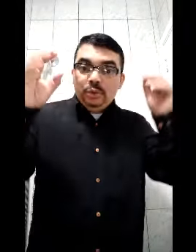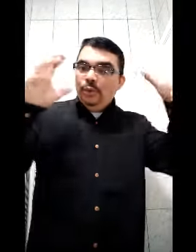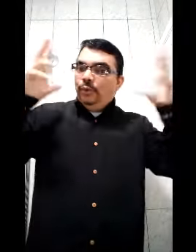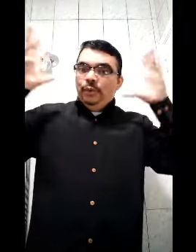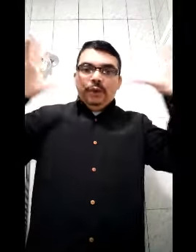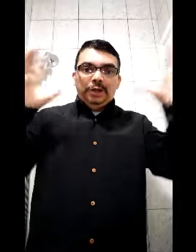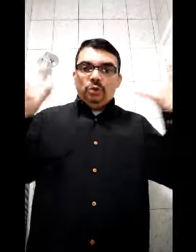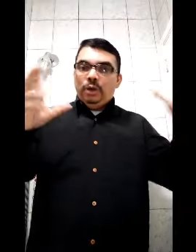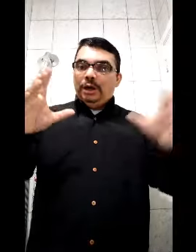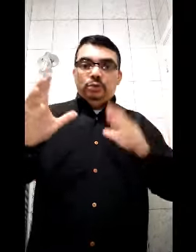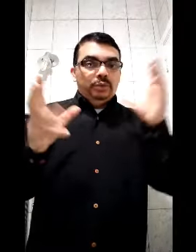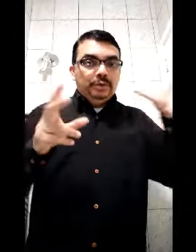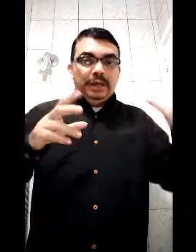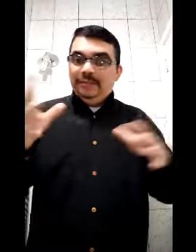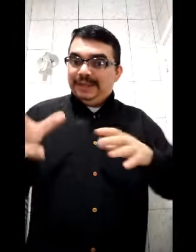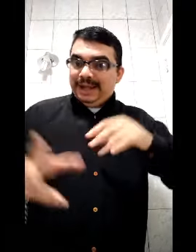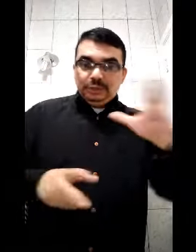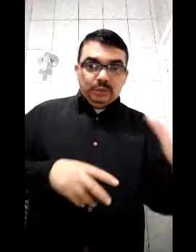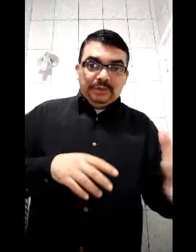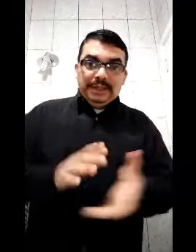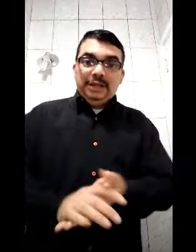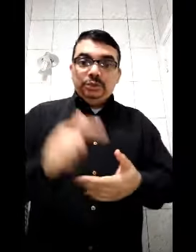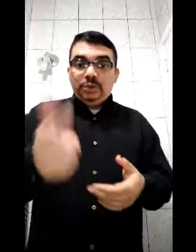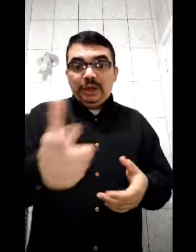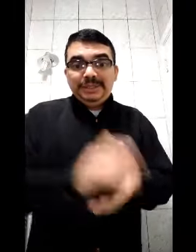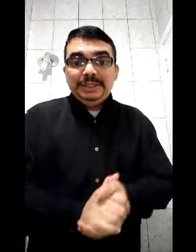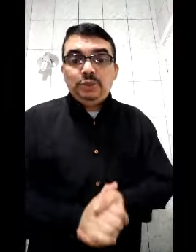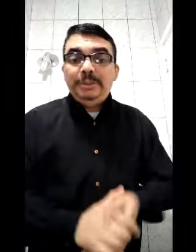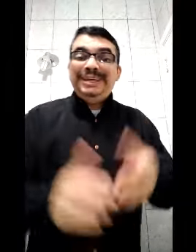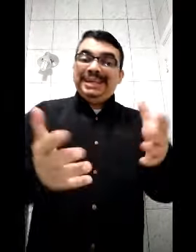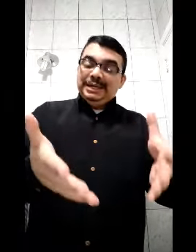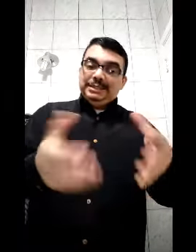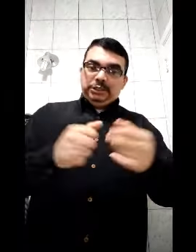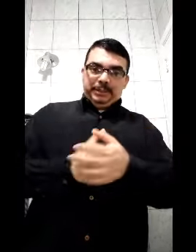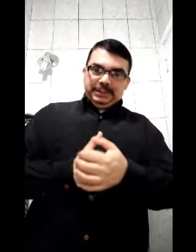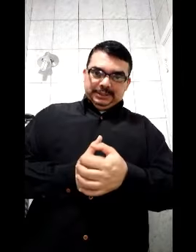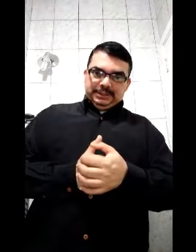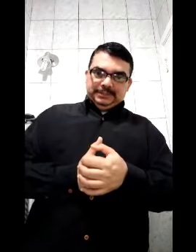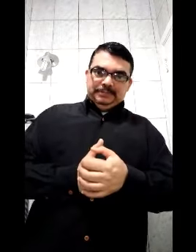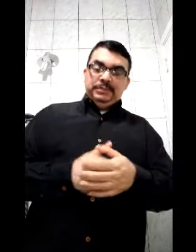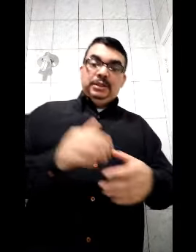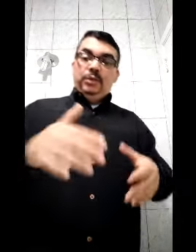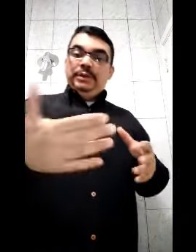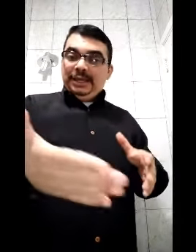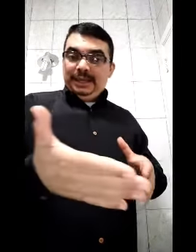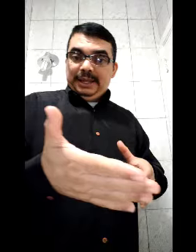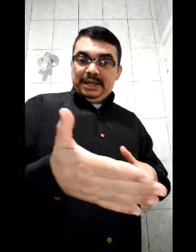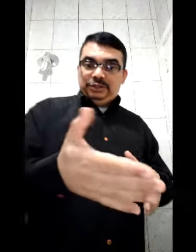atordoado. É verdade? Não é verdade? O que eu quero dizer é sobre Criança Esperança. Então, na internet